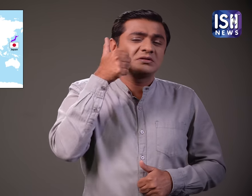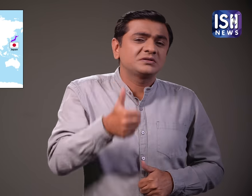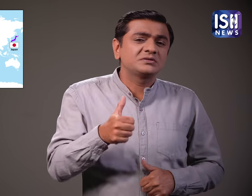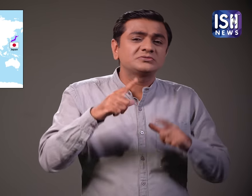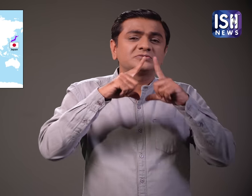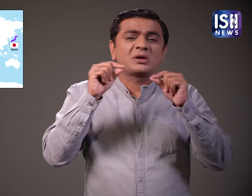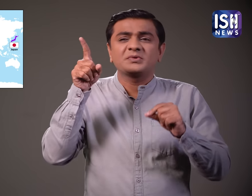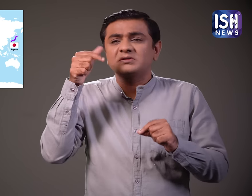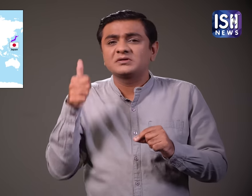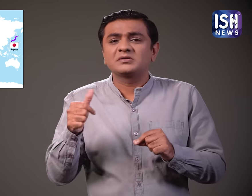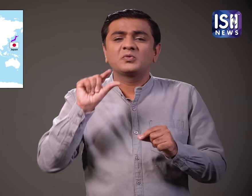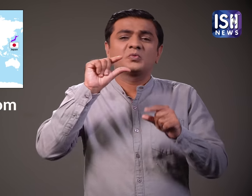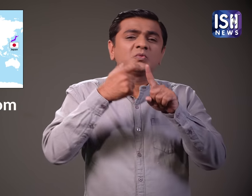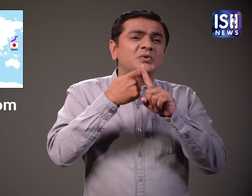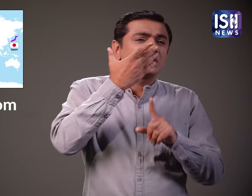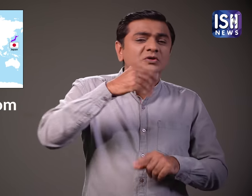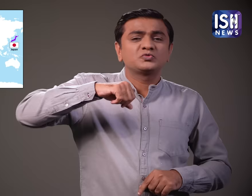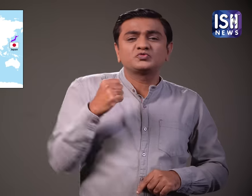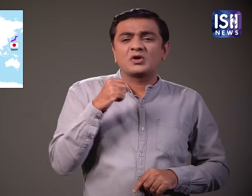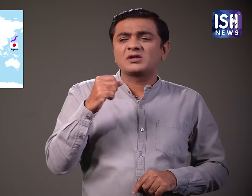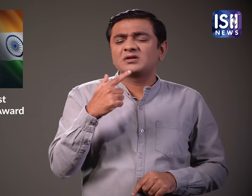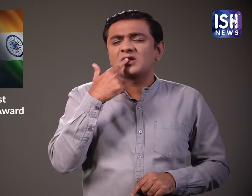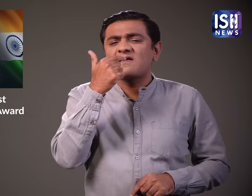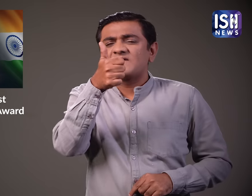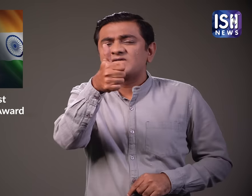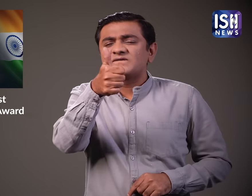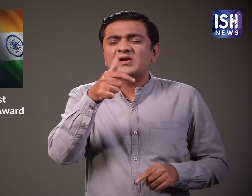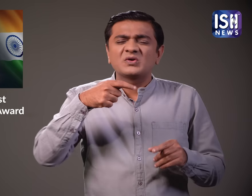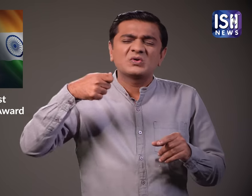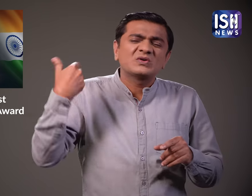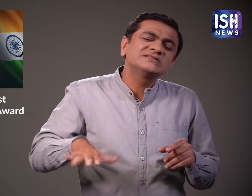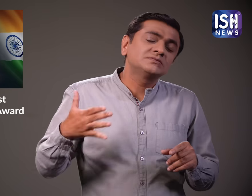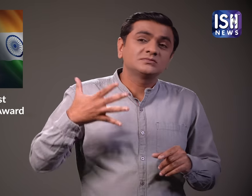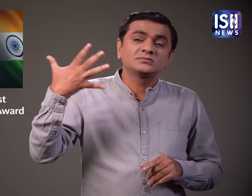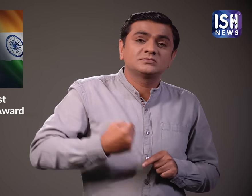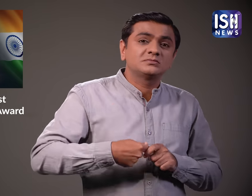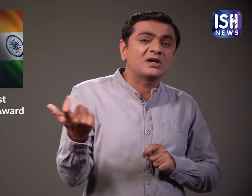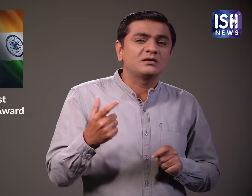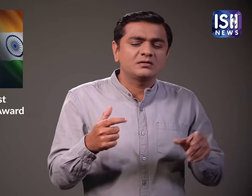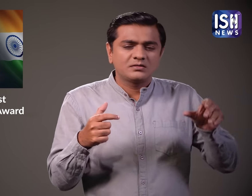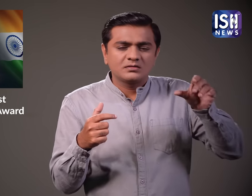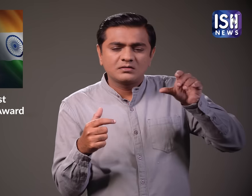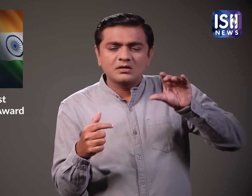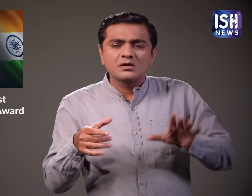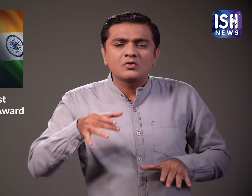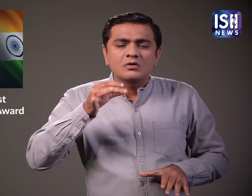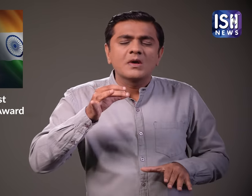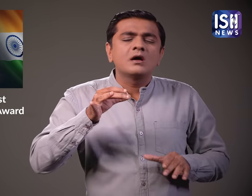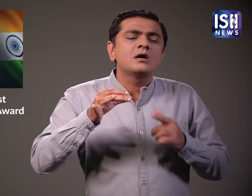जपानी, बिटिश, स्कॉटिश आदी पसंद होती है भले ही ये महंगी हो लेकिन लोग इसके